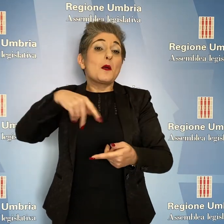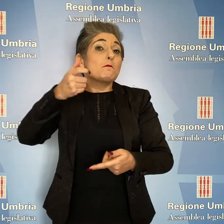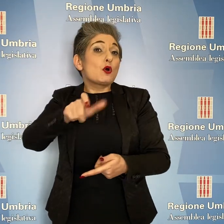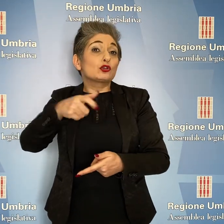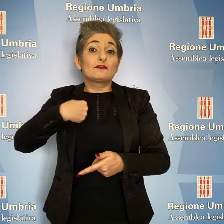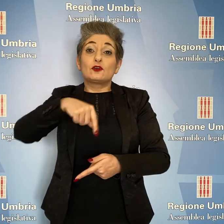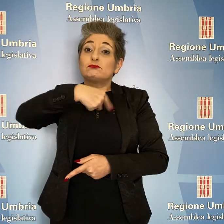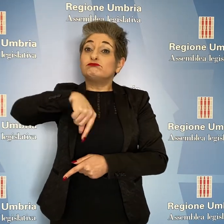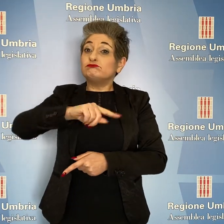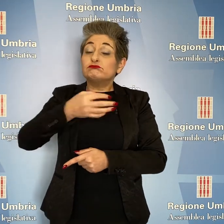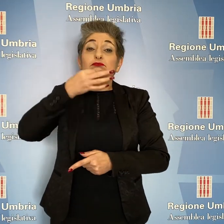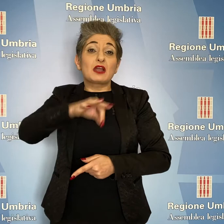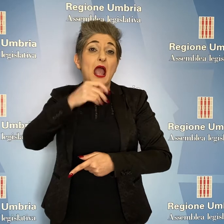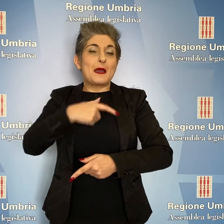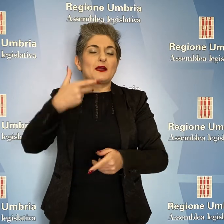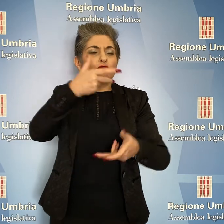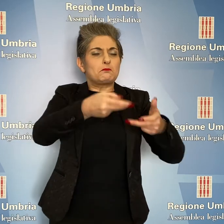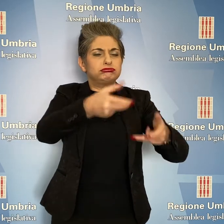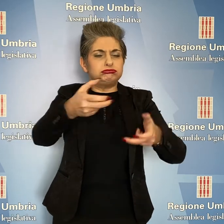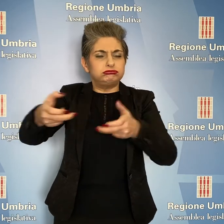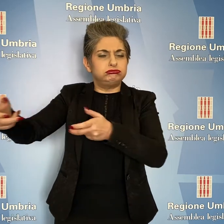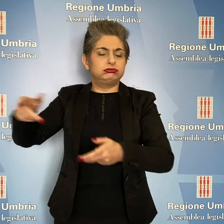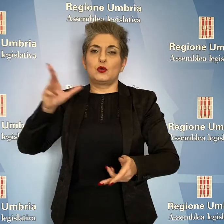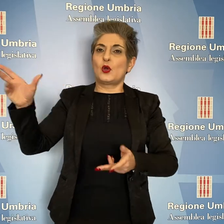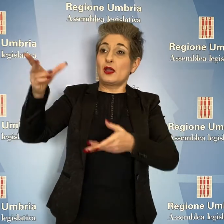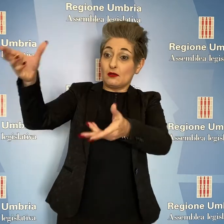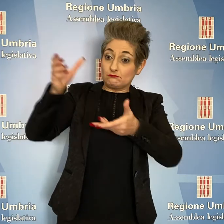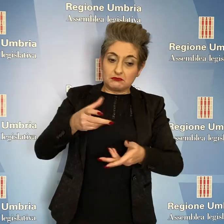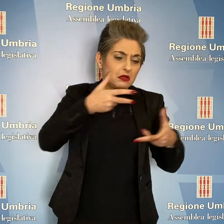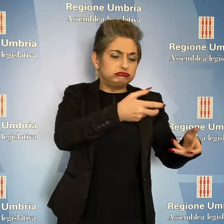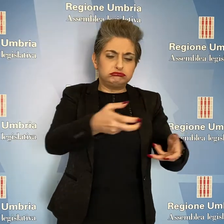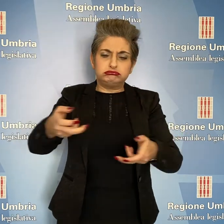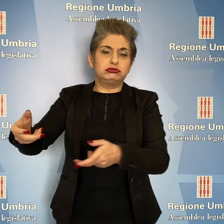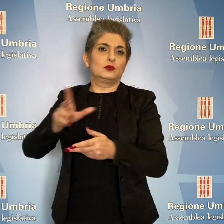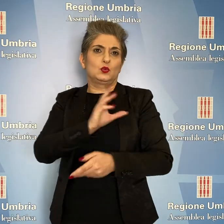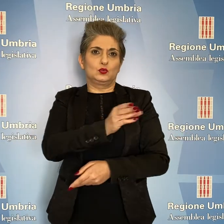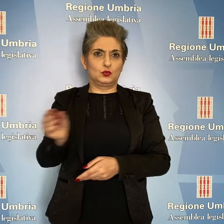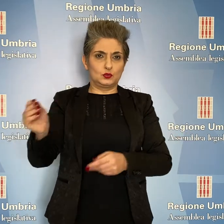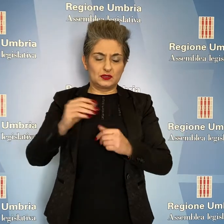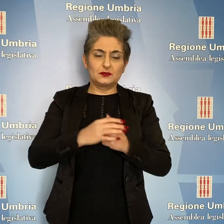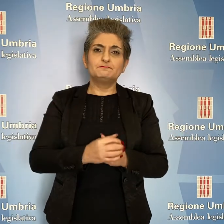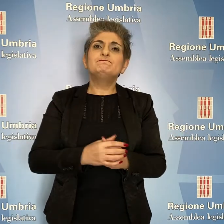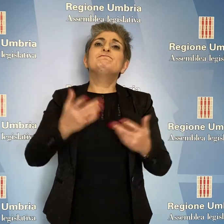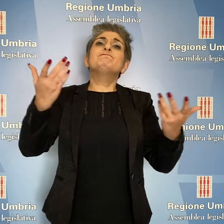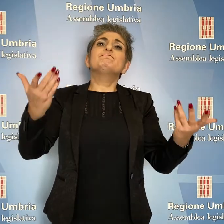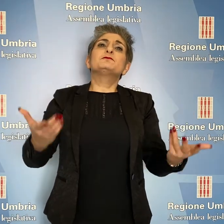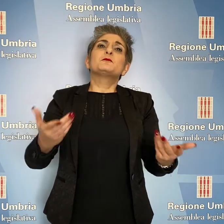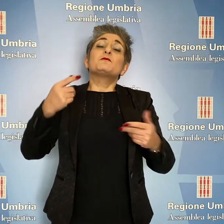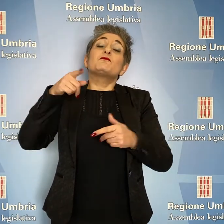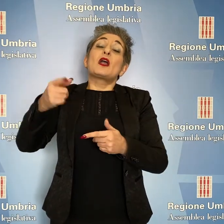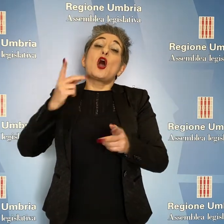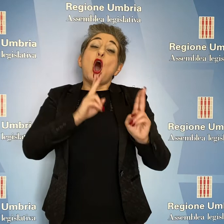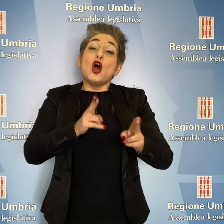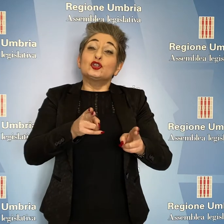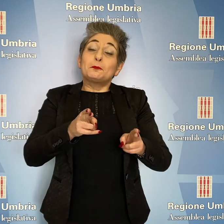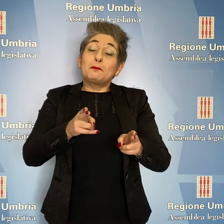visto che siamo in grado, ha detto, di somministrarne più di quanti ne arrivano. Rispetto agli ospedali, ha detto la Presidente Tesei,